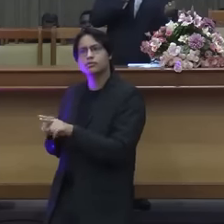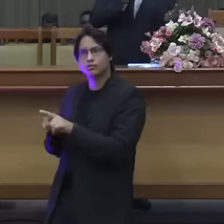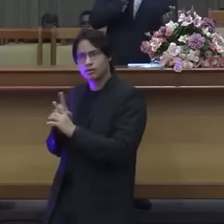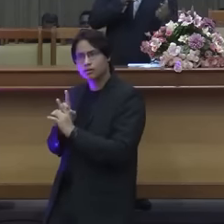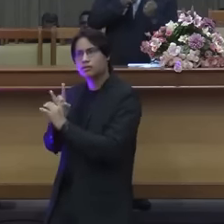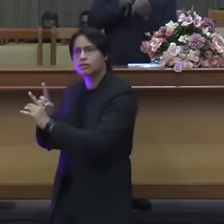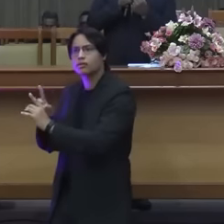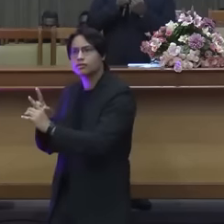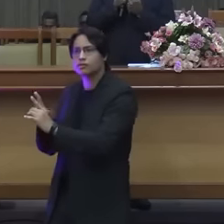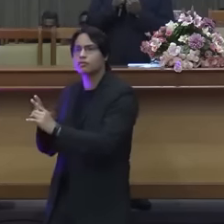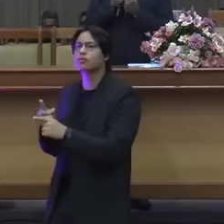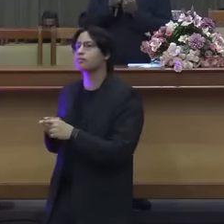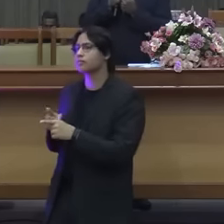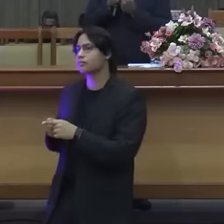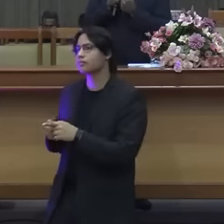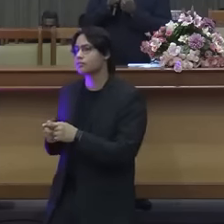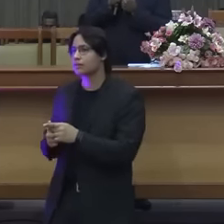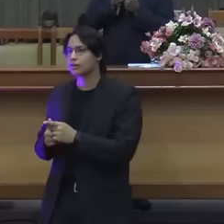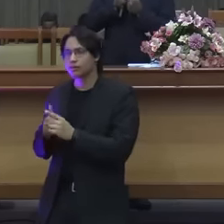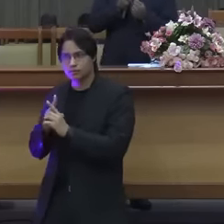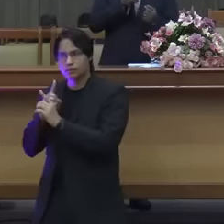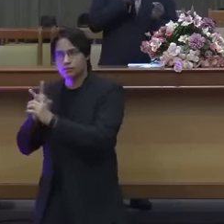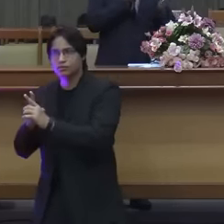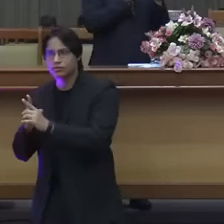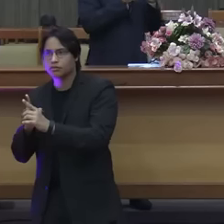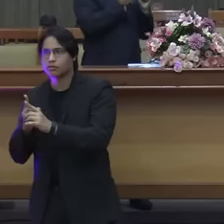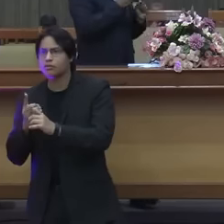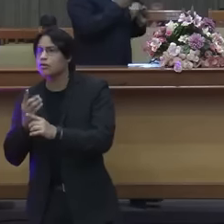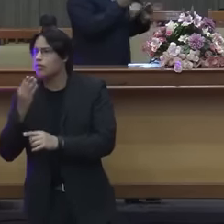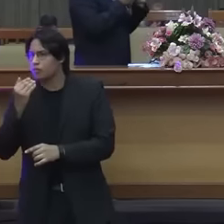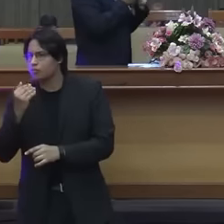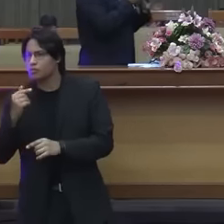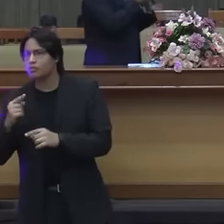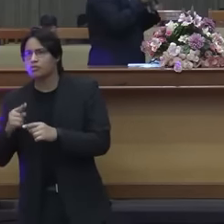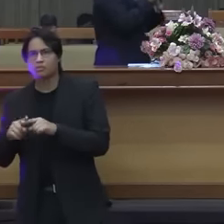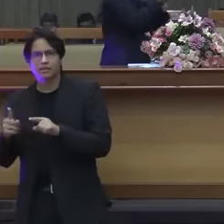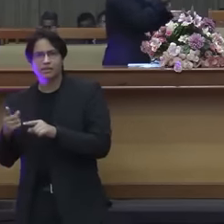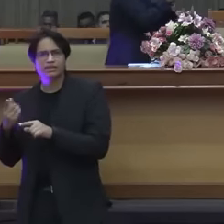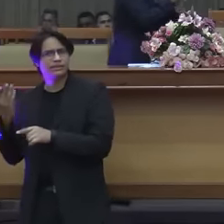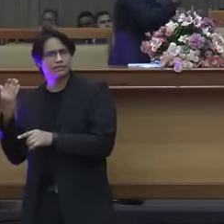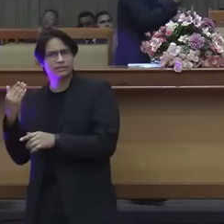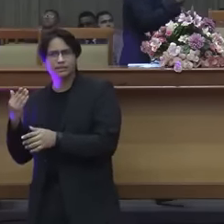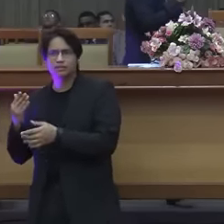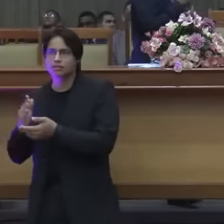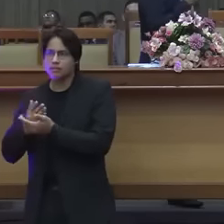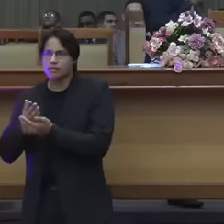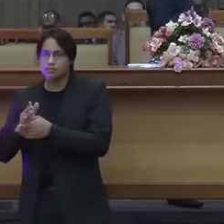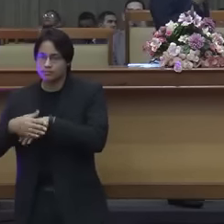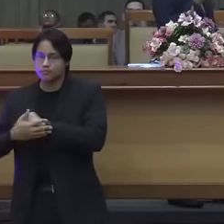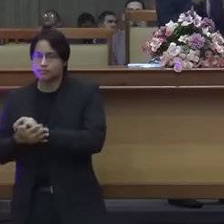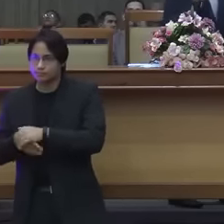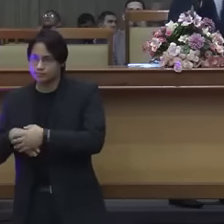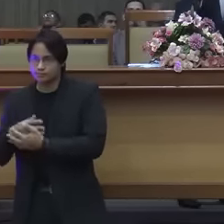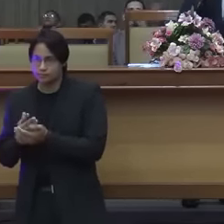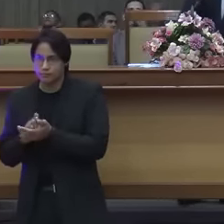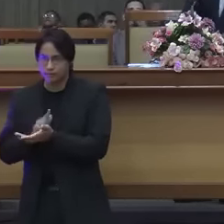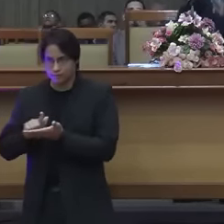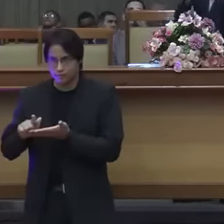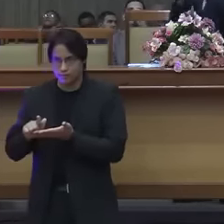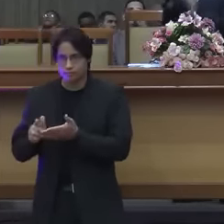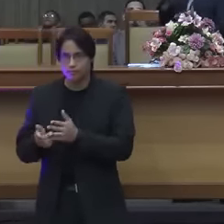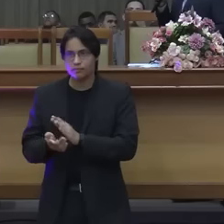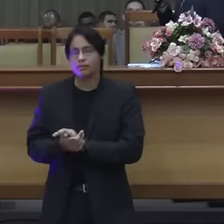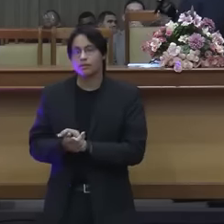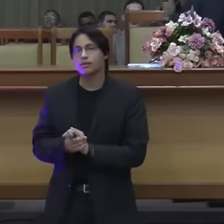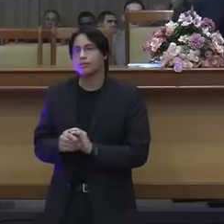sem lavar as mãos. Mas Jesus repreendeu a eles no verso 9 e diz,